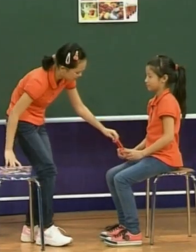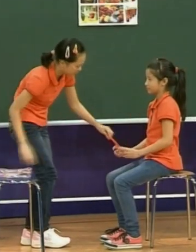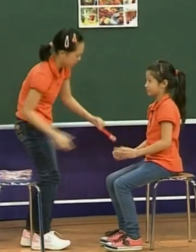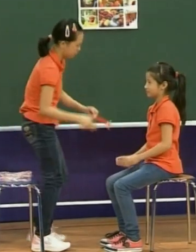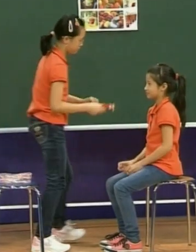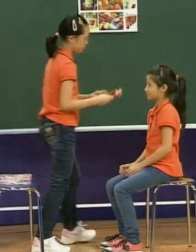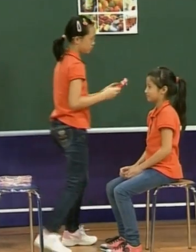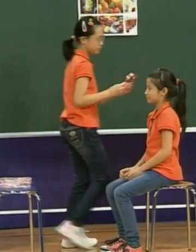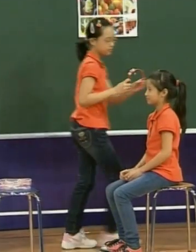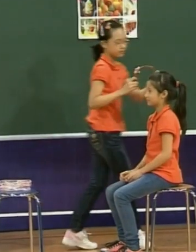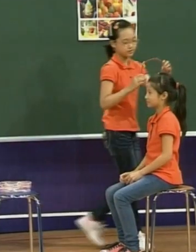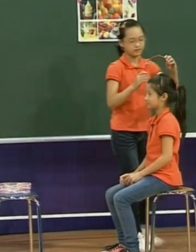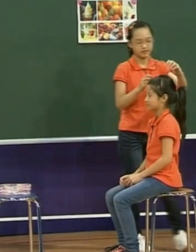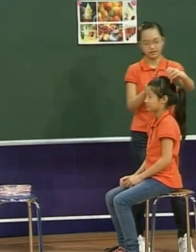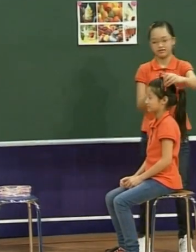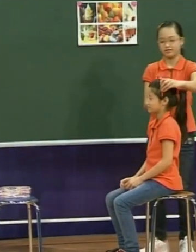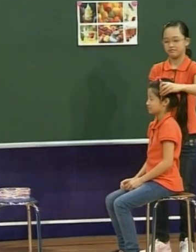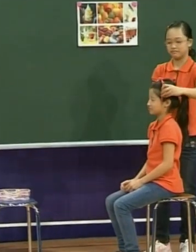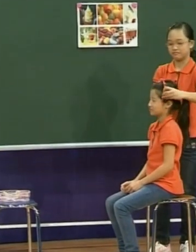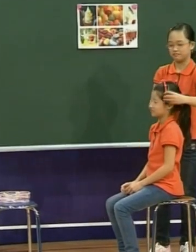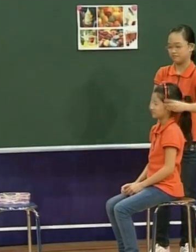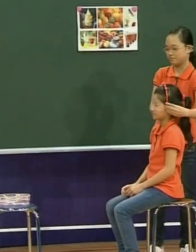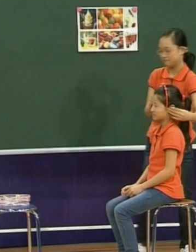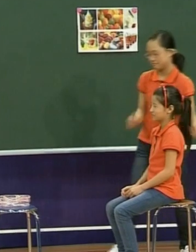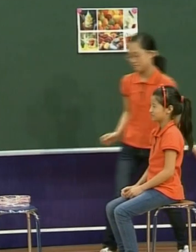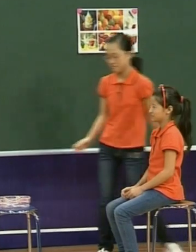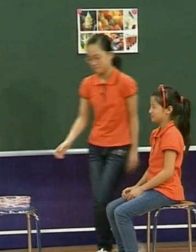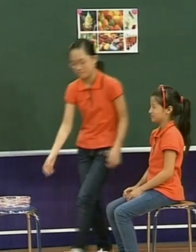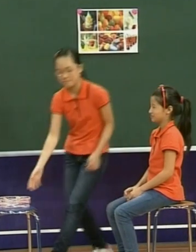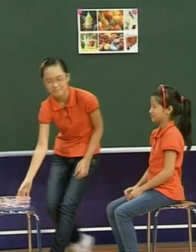Chị còn giúp em đeo bờm Cái bờm rất là xinh này